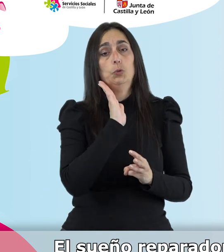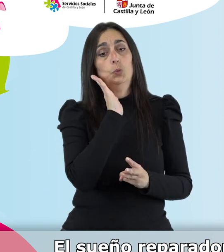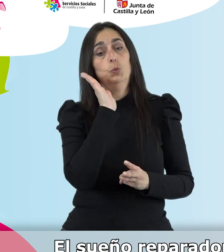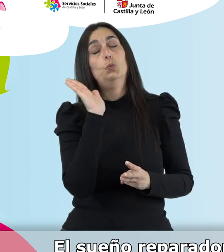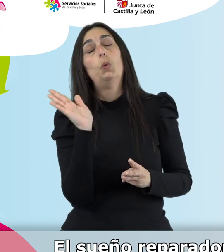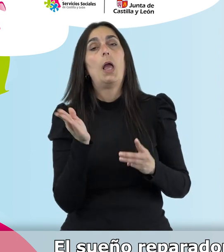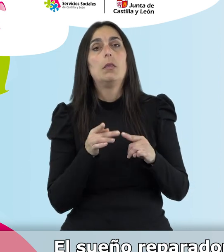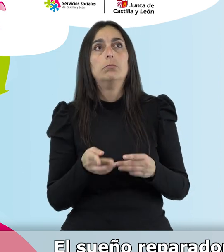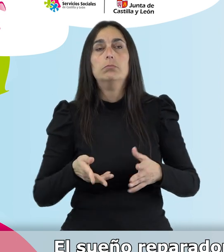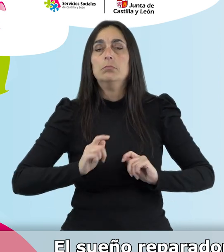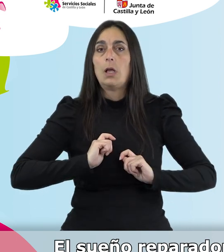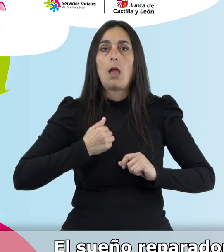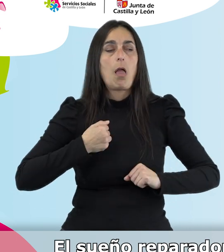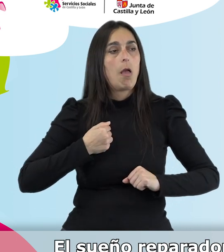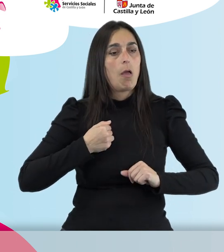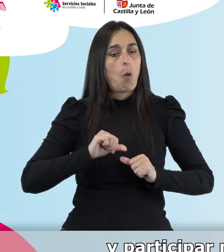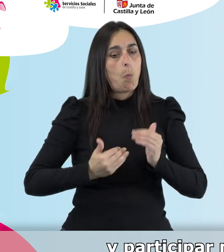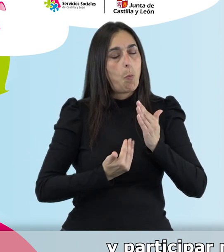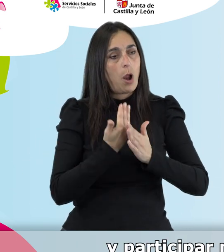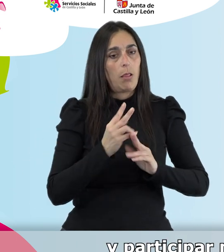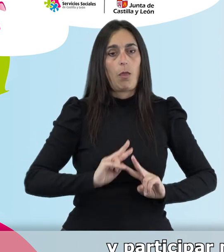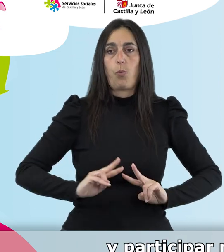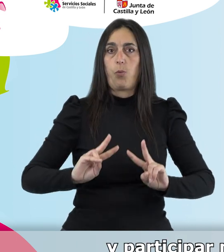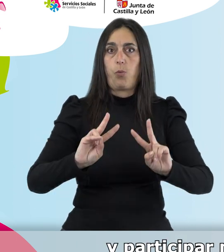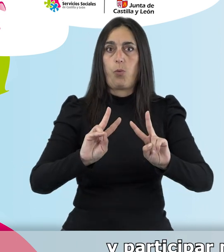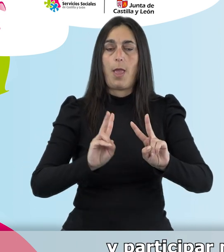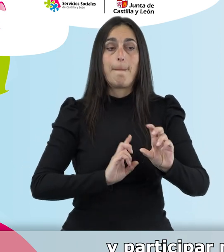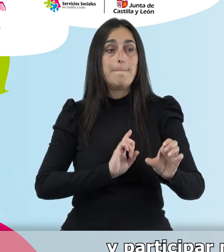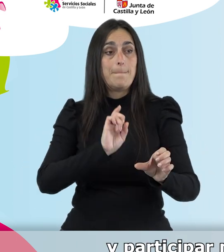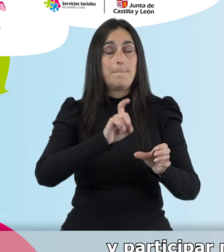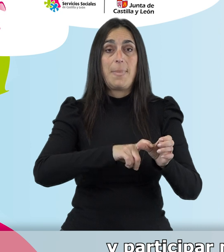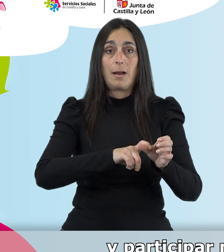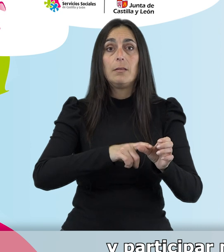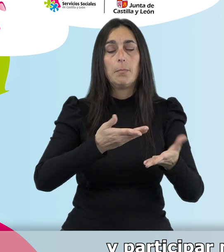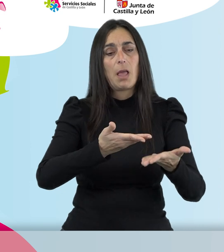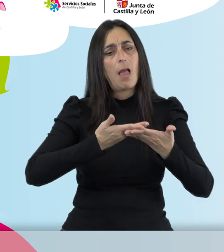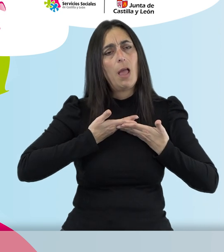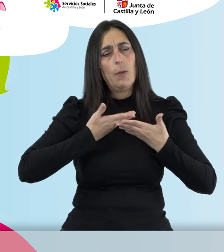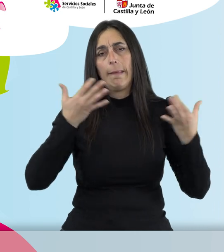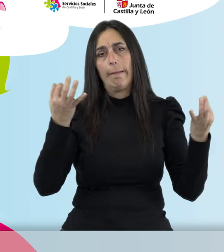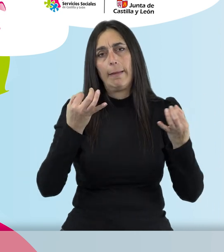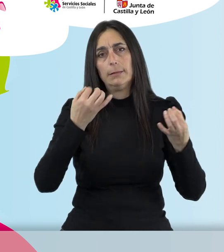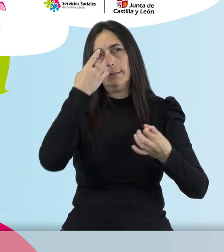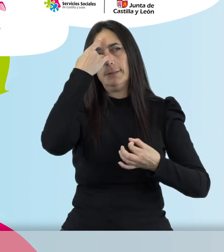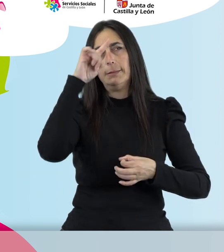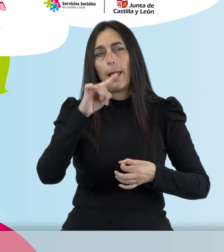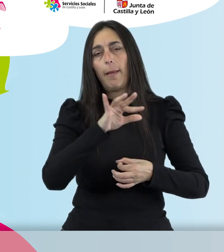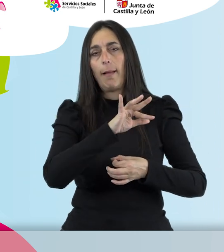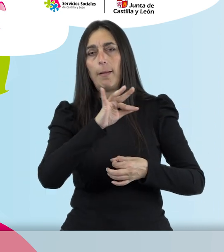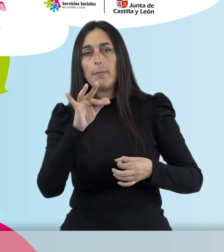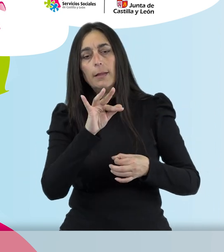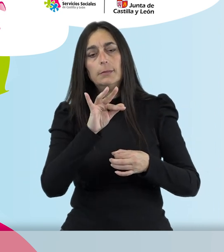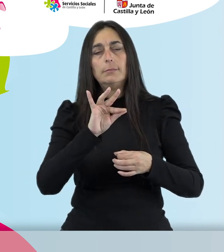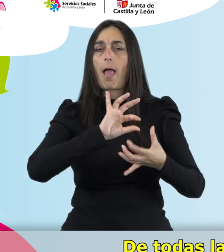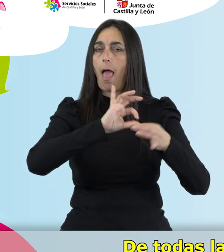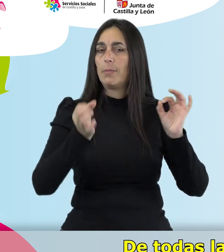reparador me deja estar activa a lo largo del día y participar me ayudó a saber muchas cosas más y hacer muchas amistades